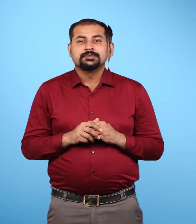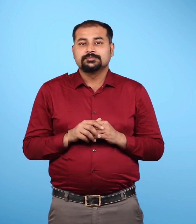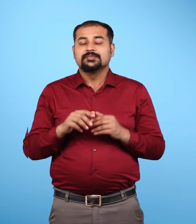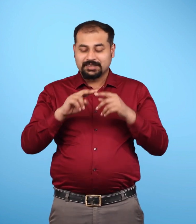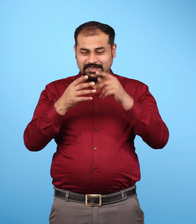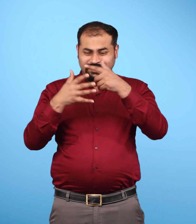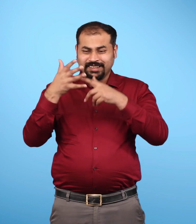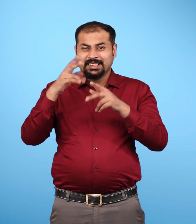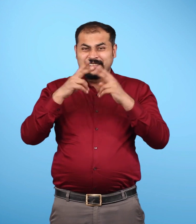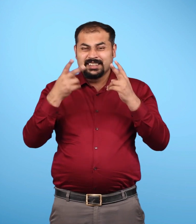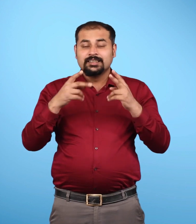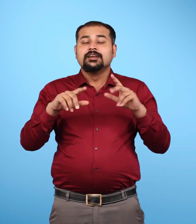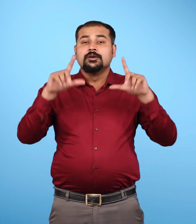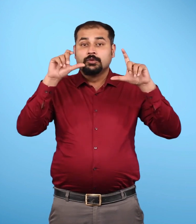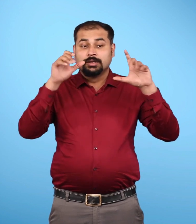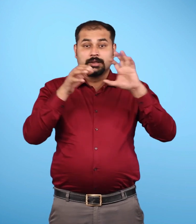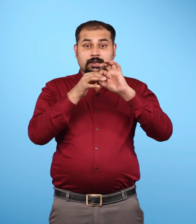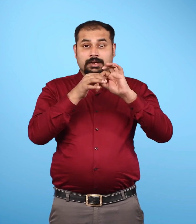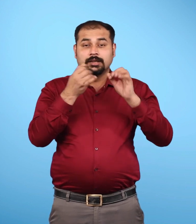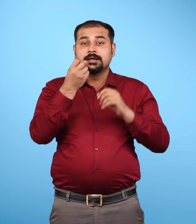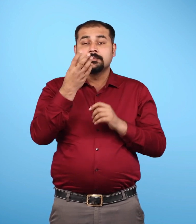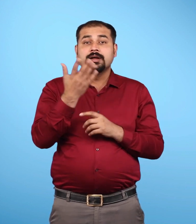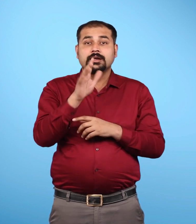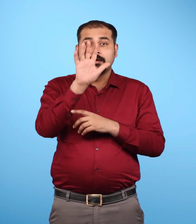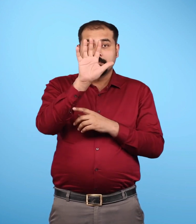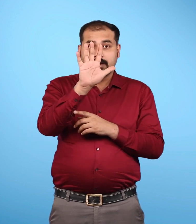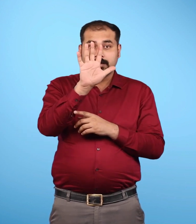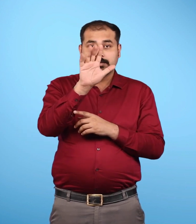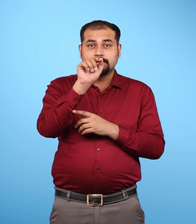इस प्रिष्ठ पर चित्र पांच दशमलव चार में